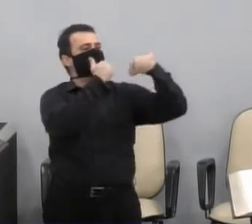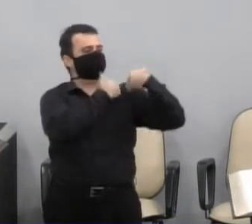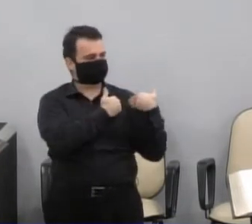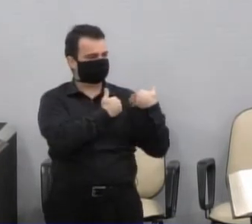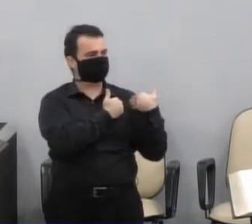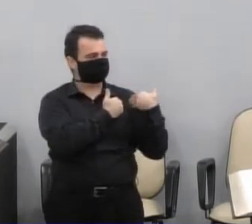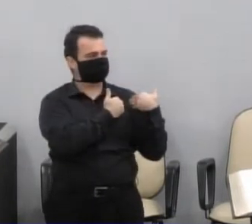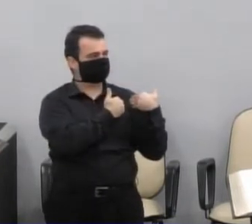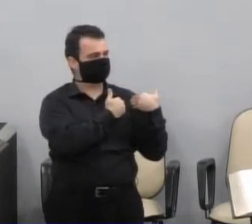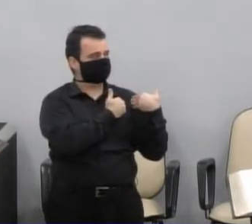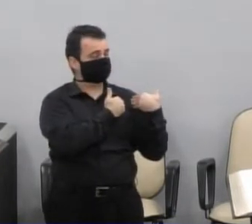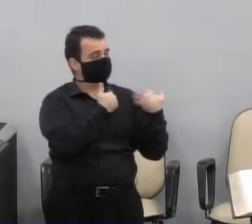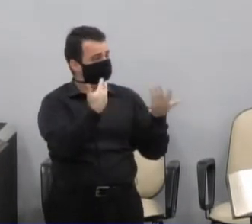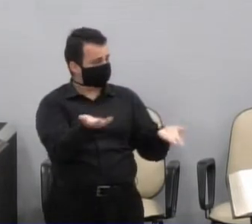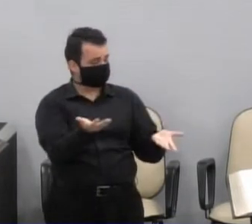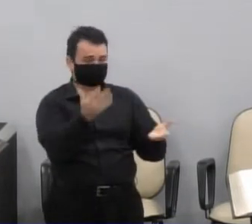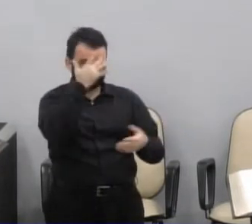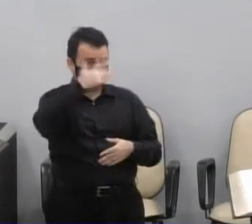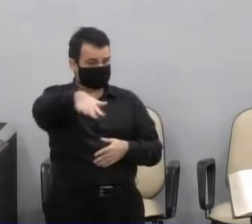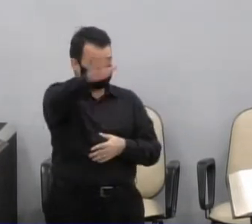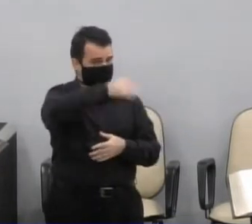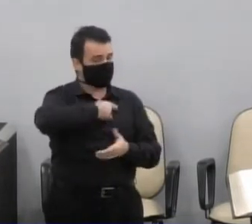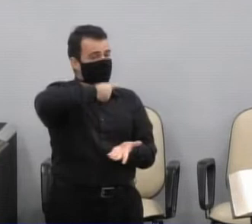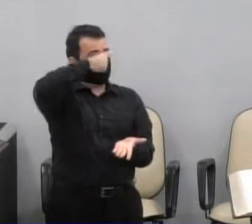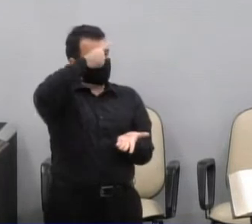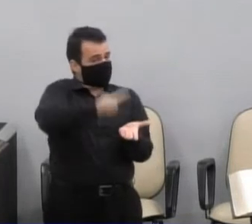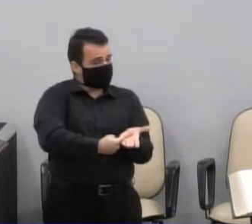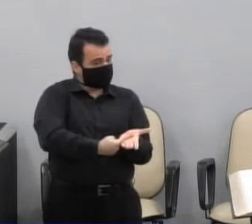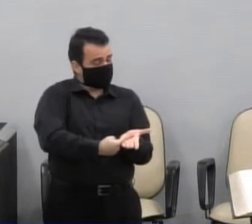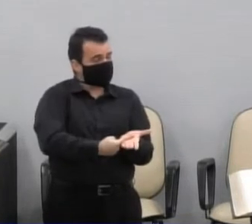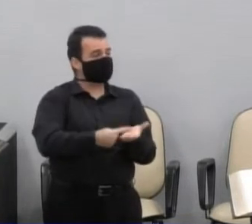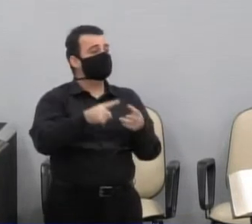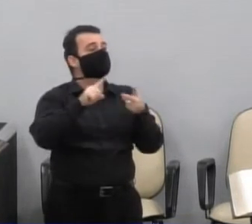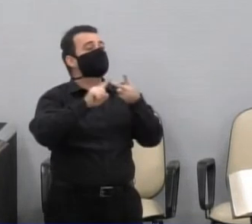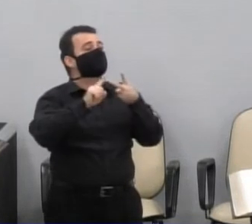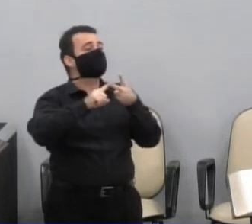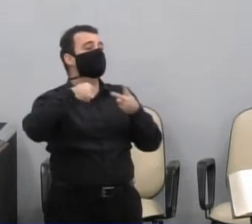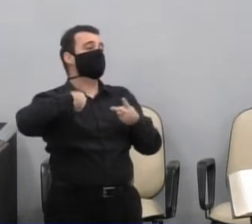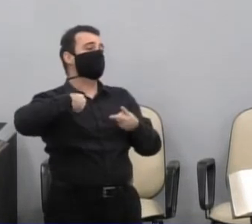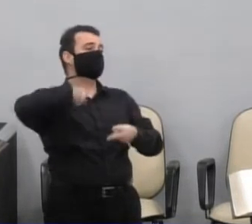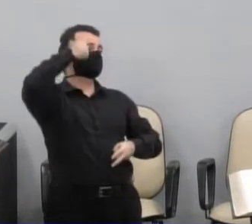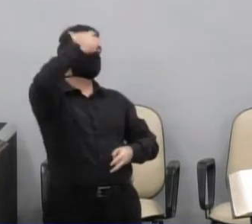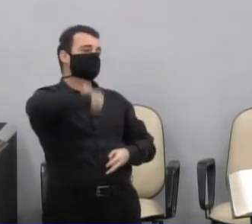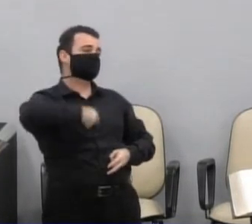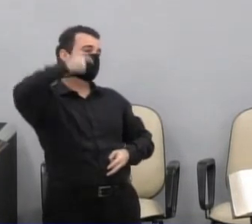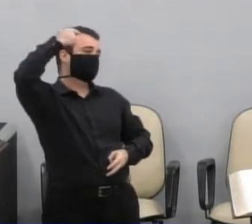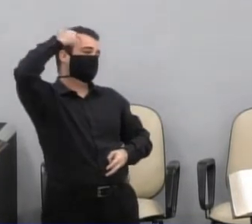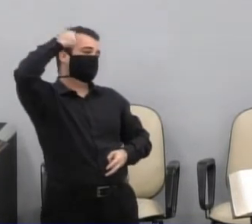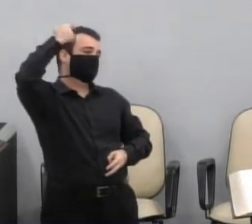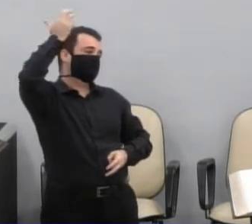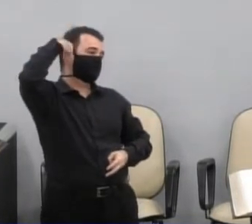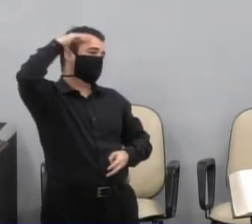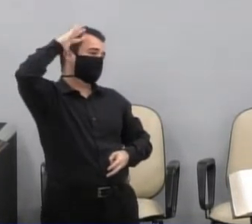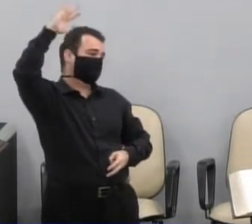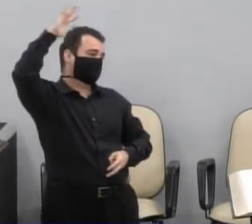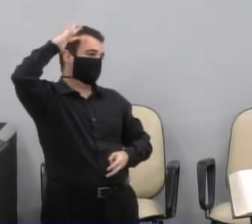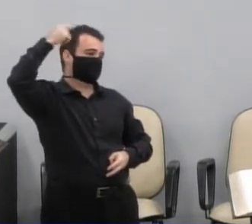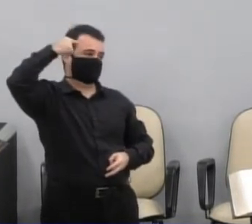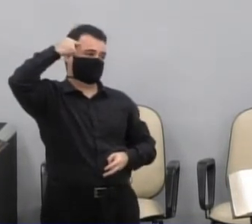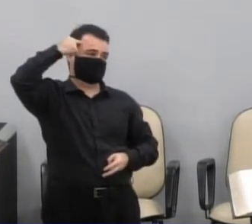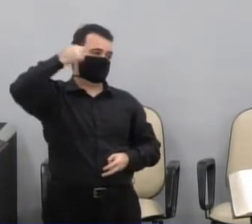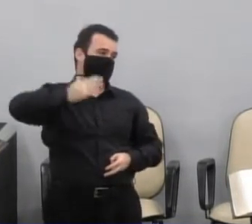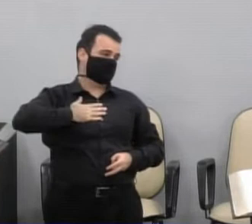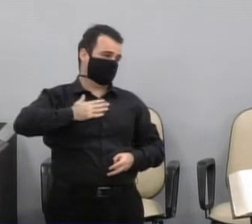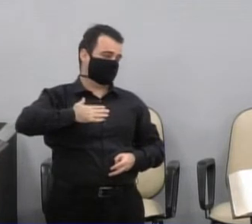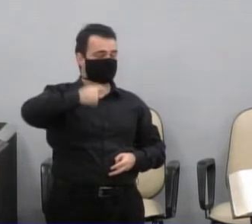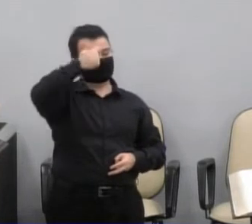com a população, e o segundo com a minha consciência. Eu me propus a entrar aqui,